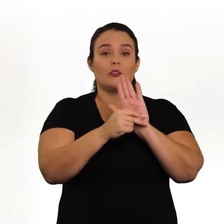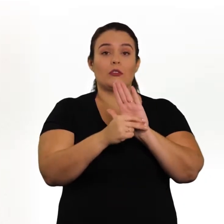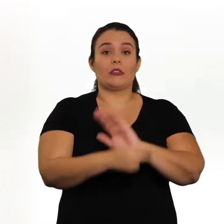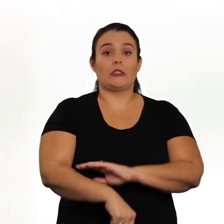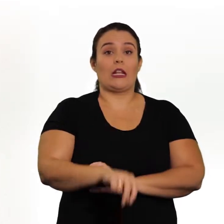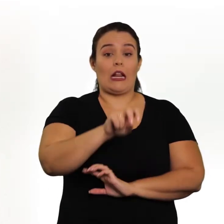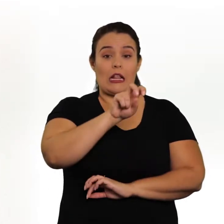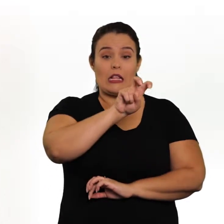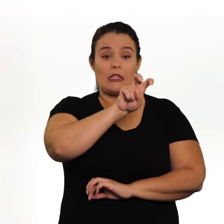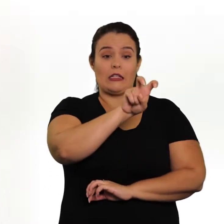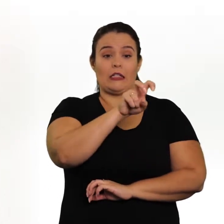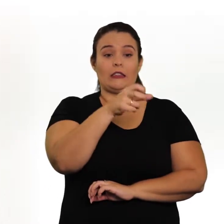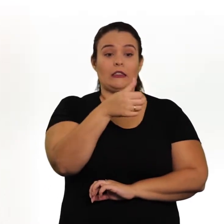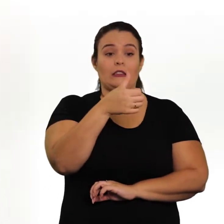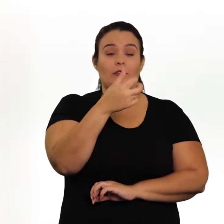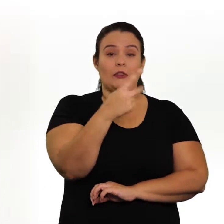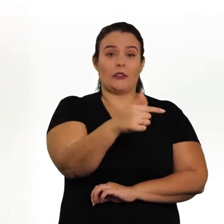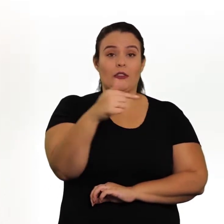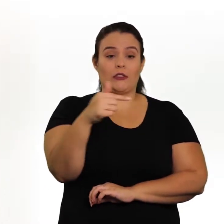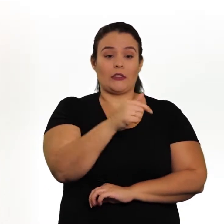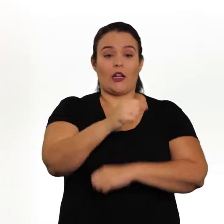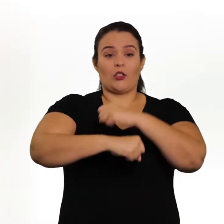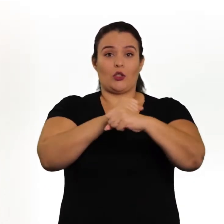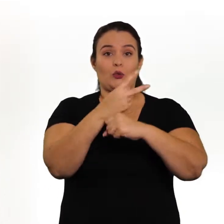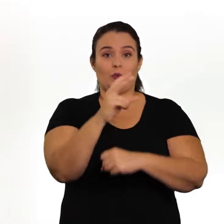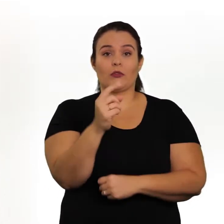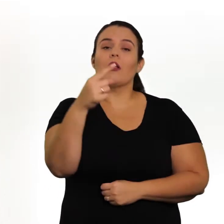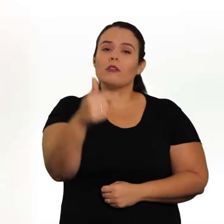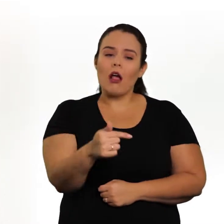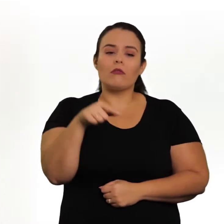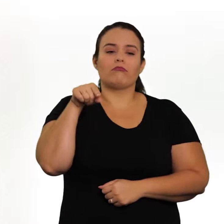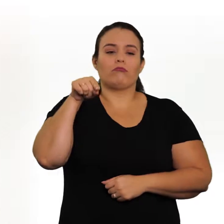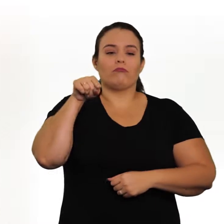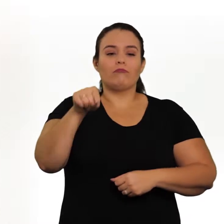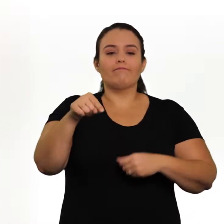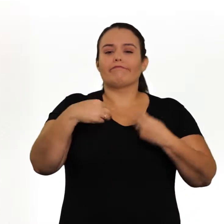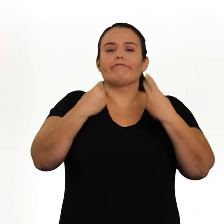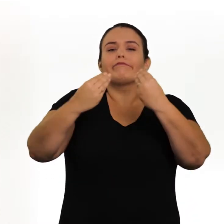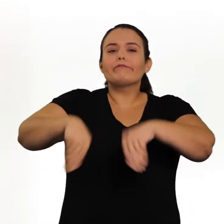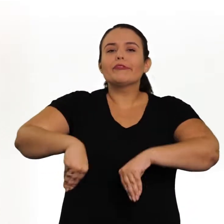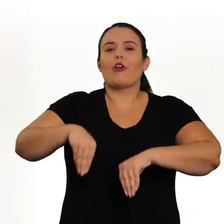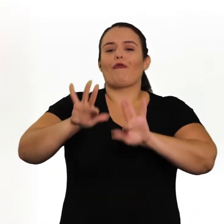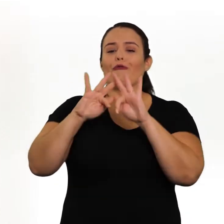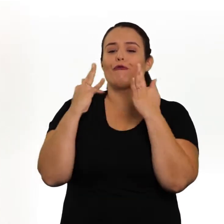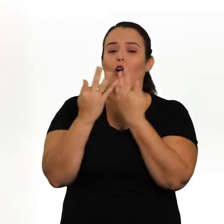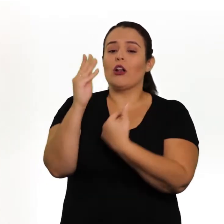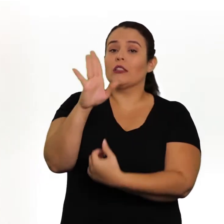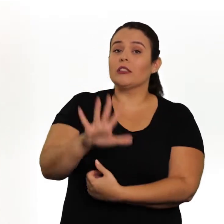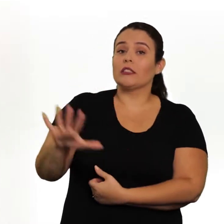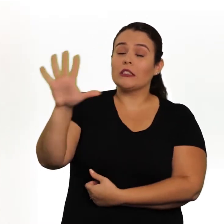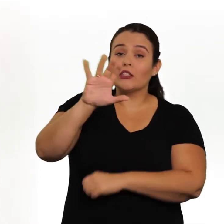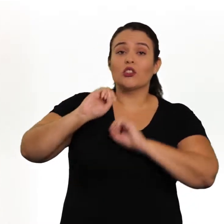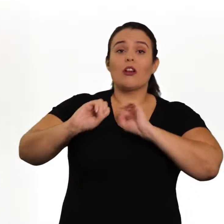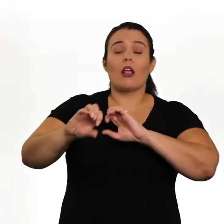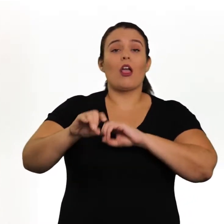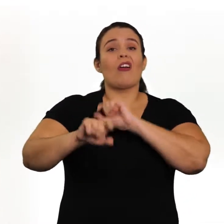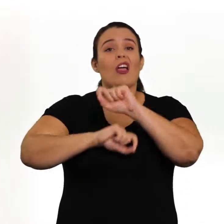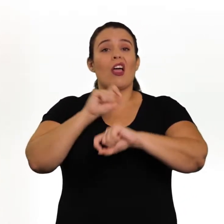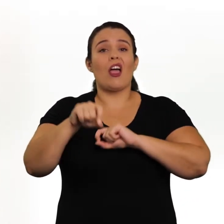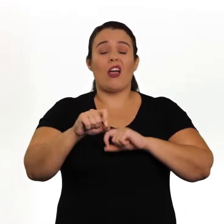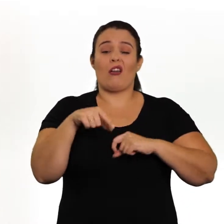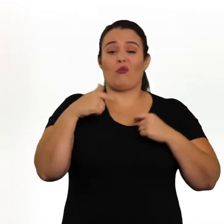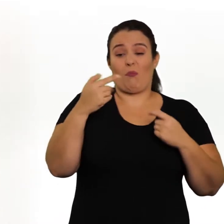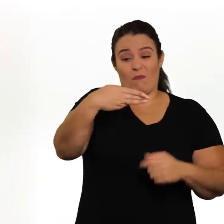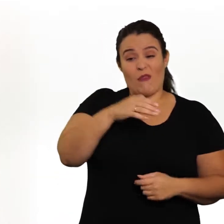577 de 2017, desmontou o Fórum Nacional de Educação, FNE, tornando-o submisso à